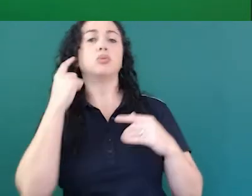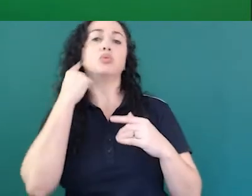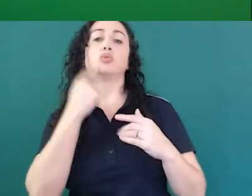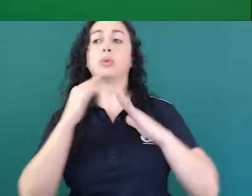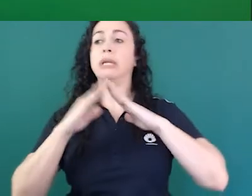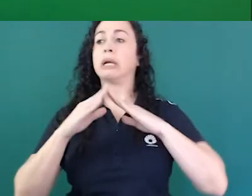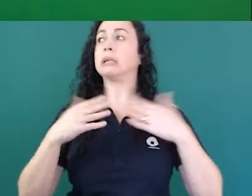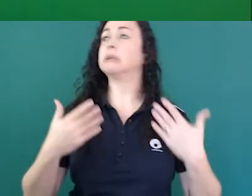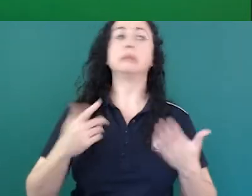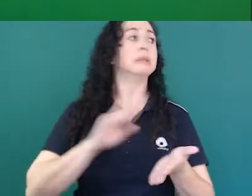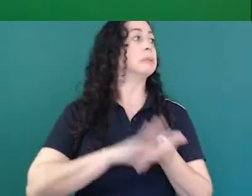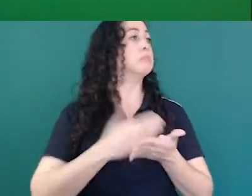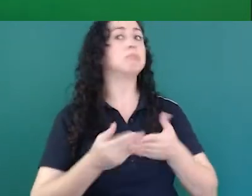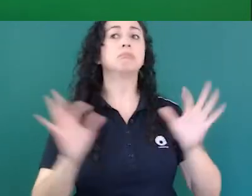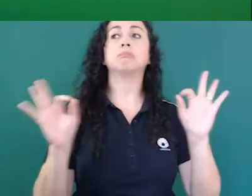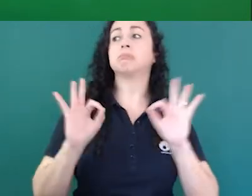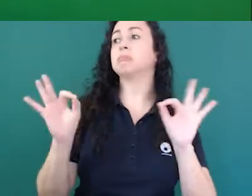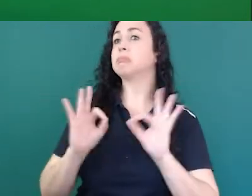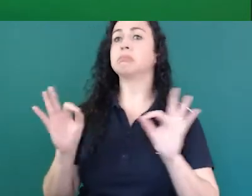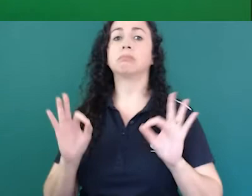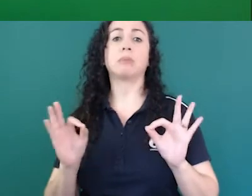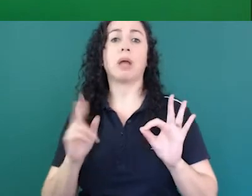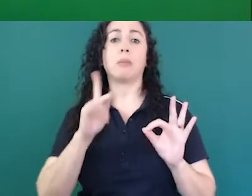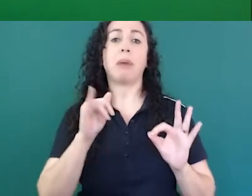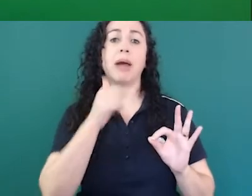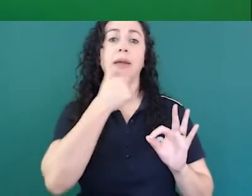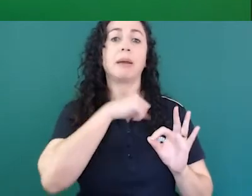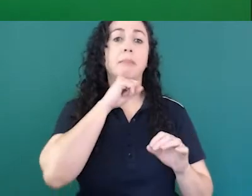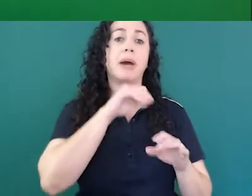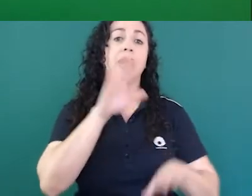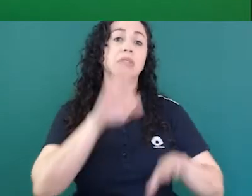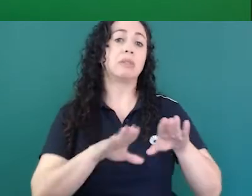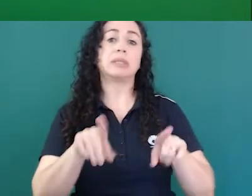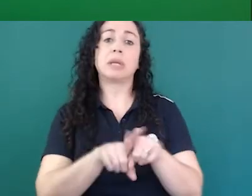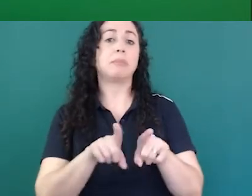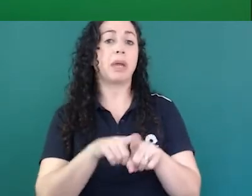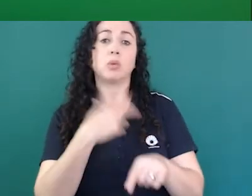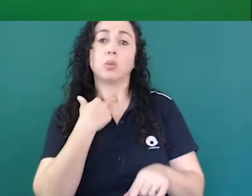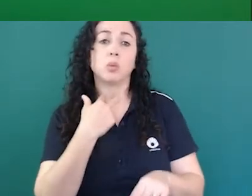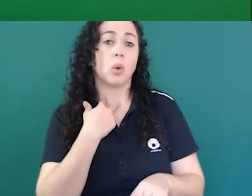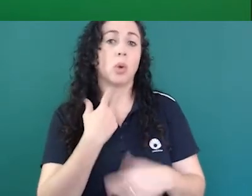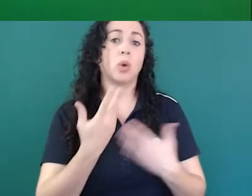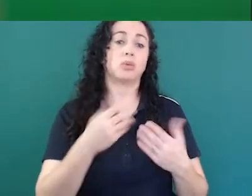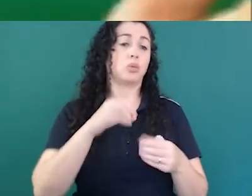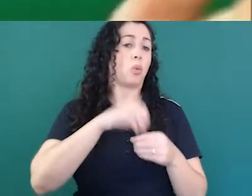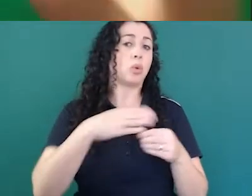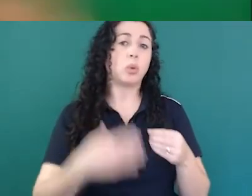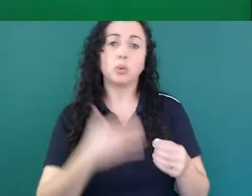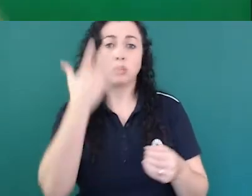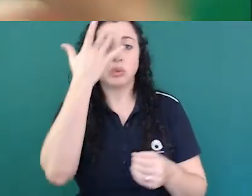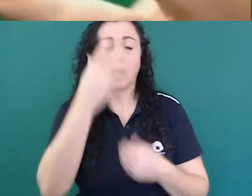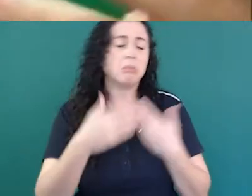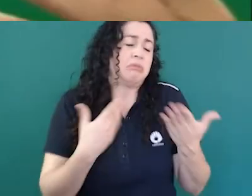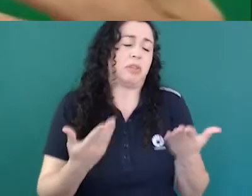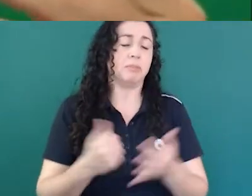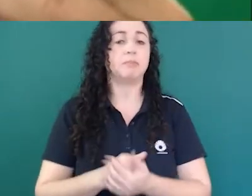eventualmente os pais também tem alguma dificuldade com o conteúdo ele pode ler sozinho ele pode estudar sozinho